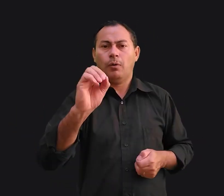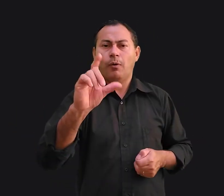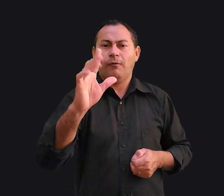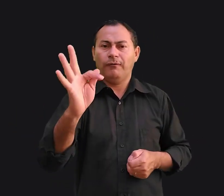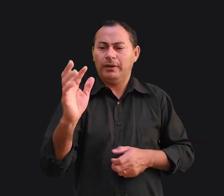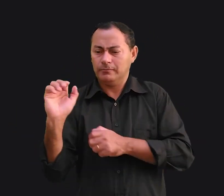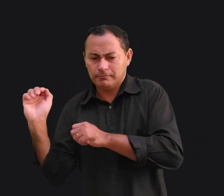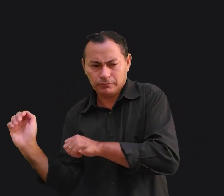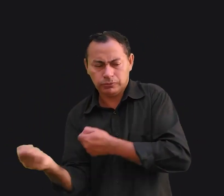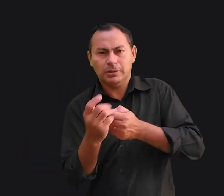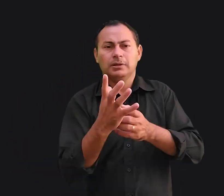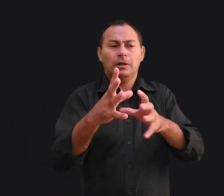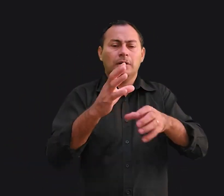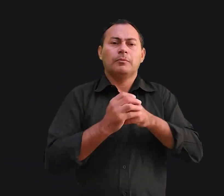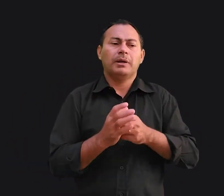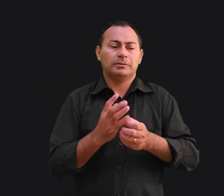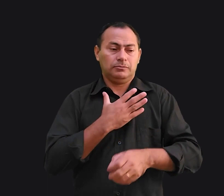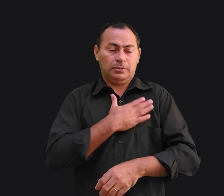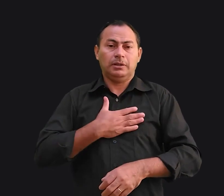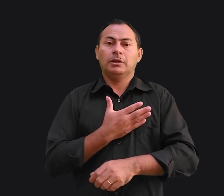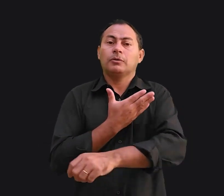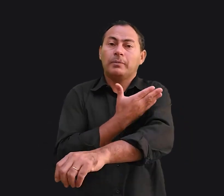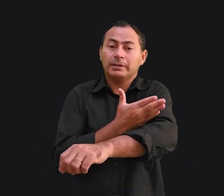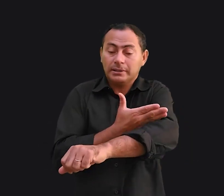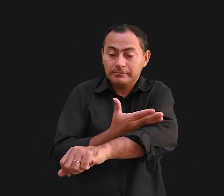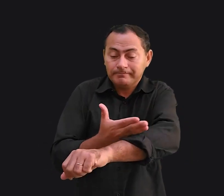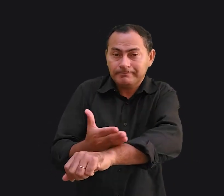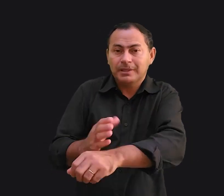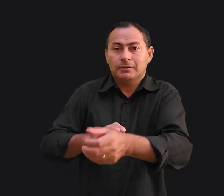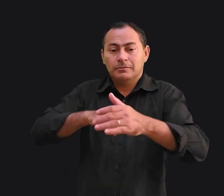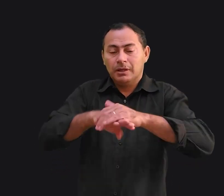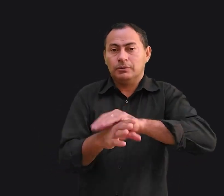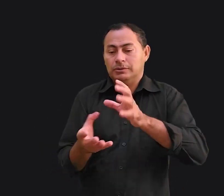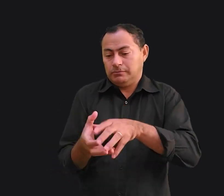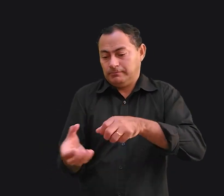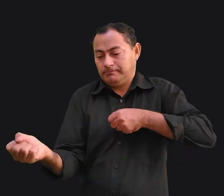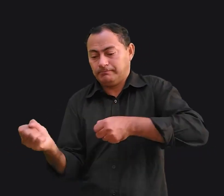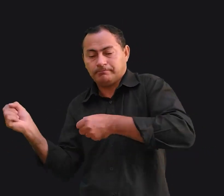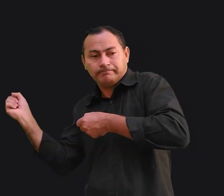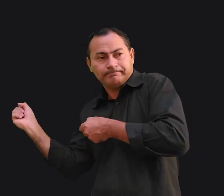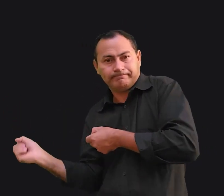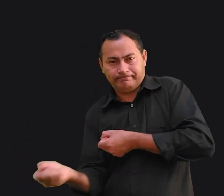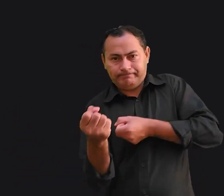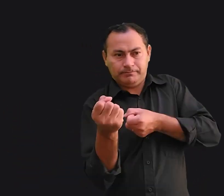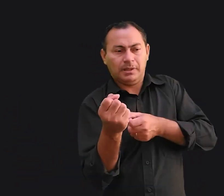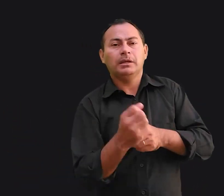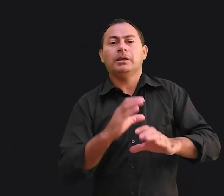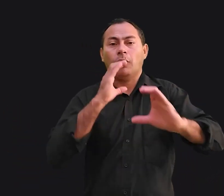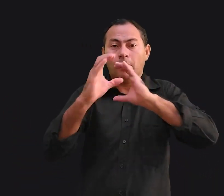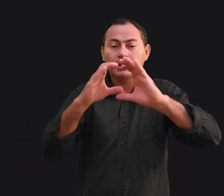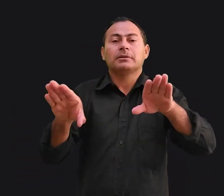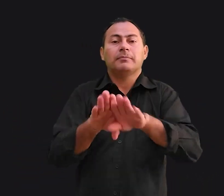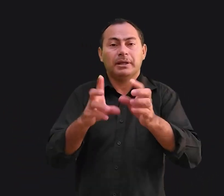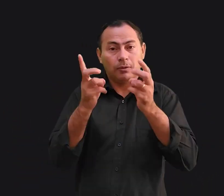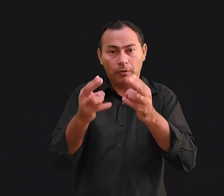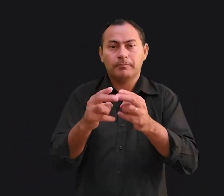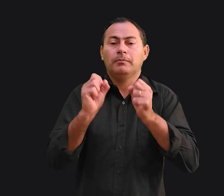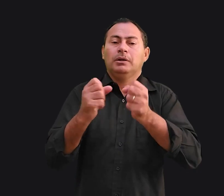Depois começa a adquirir vícios no modo como segura o taco ou lança a bola. Em comunicação é assim também. Você pode